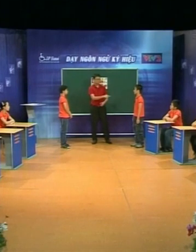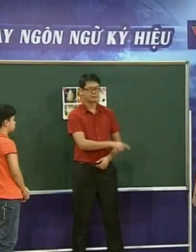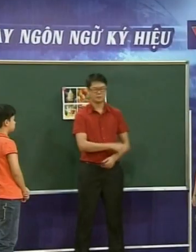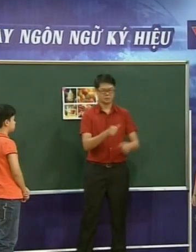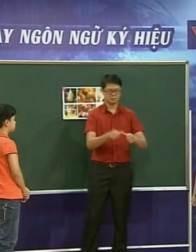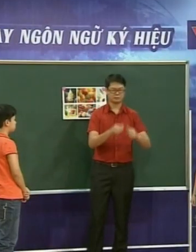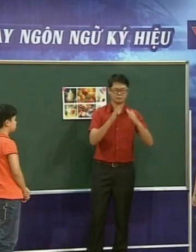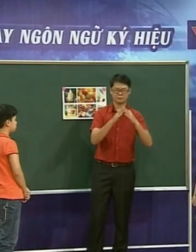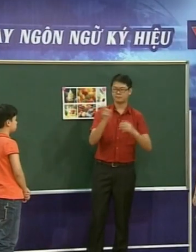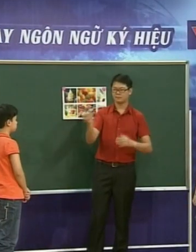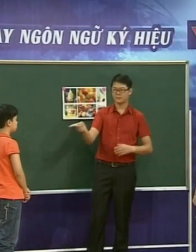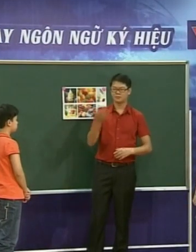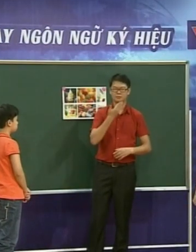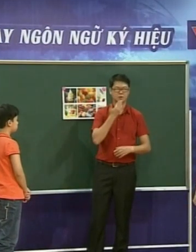Hai bạn sẽ cùng đổi vai nhé